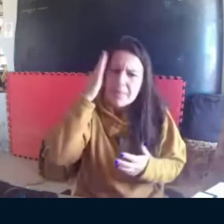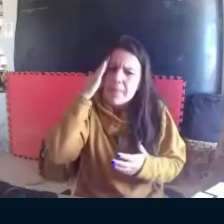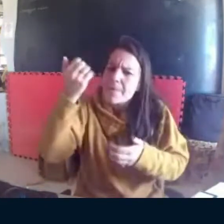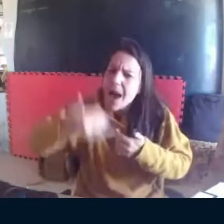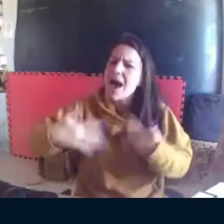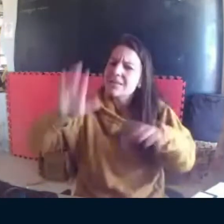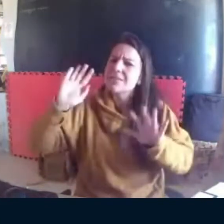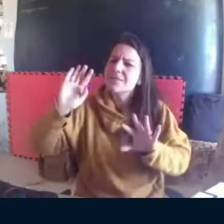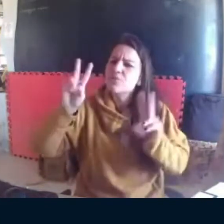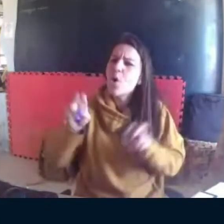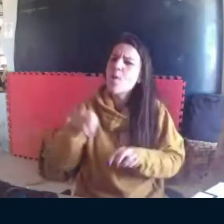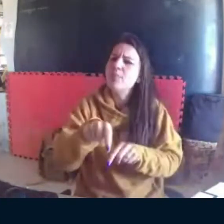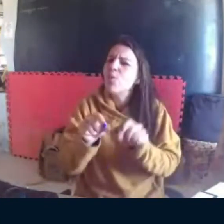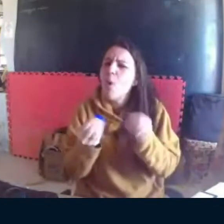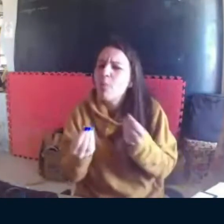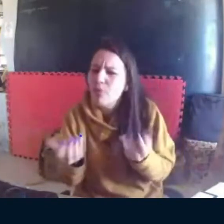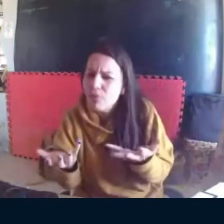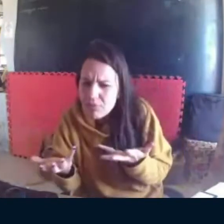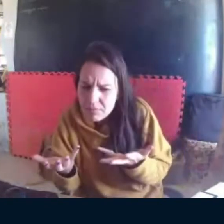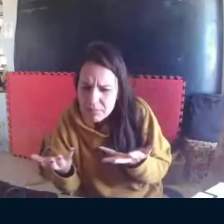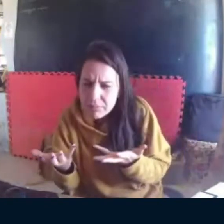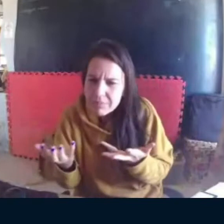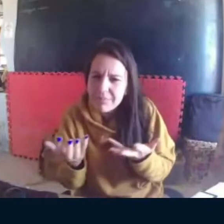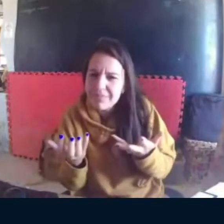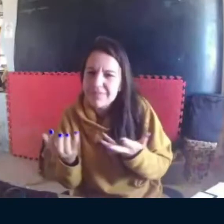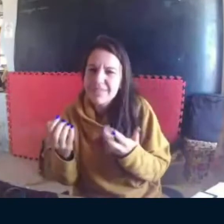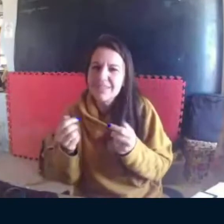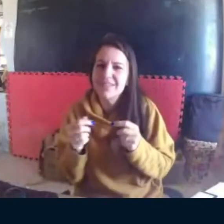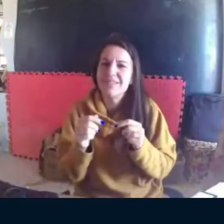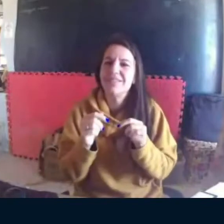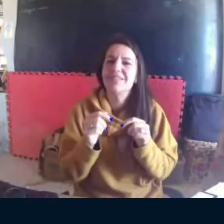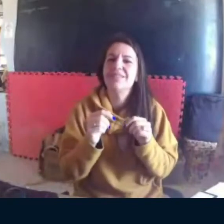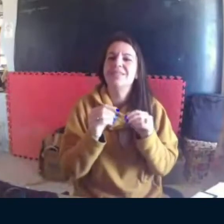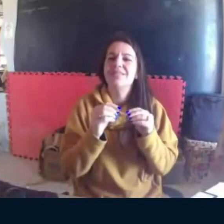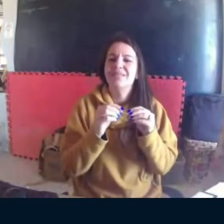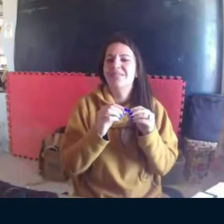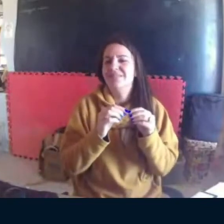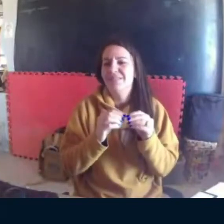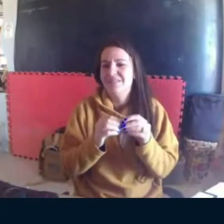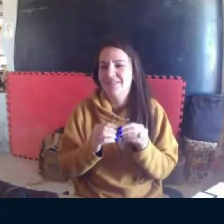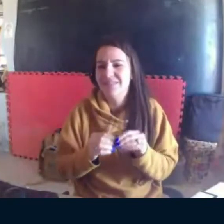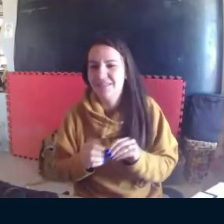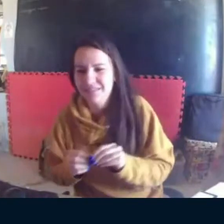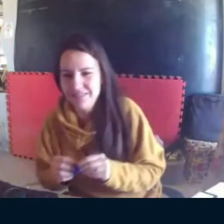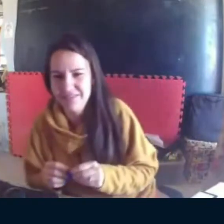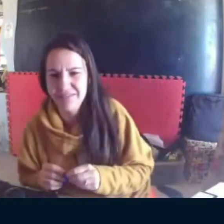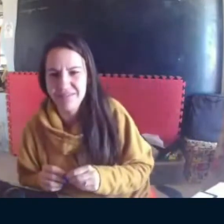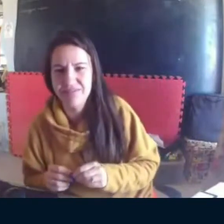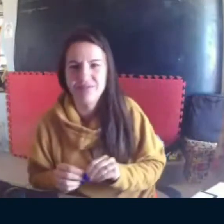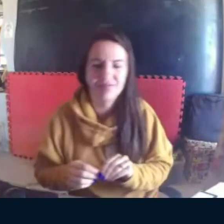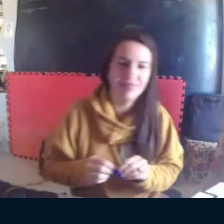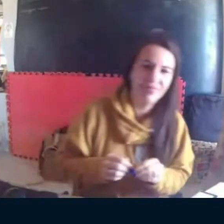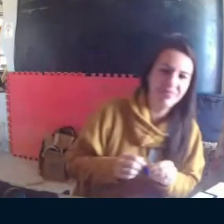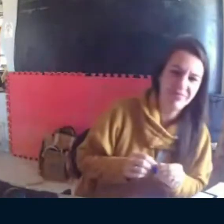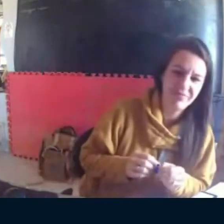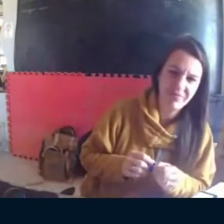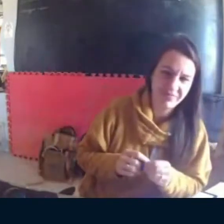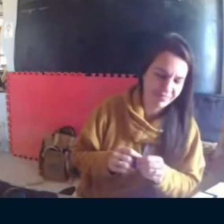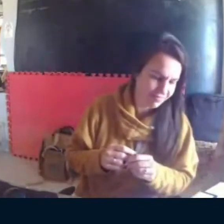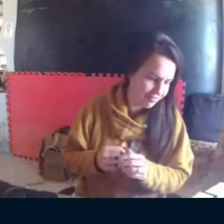seria interessante você descrever mais para conhecimento do leitor. Ok.